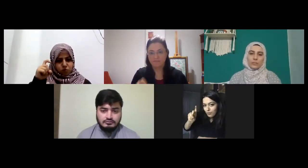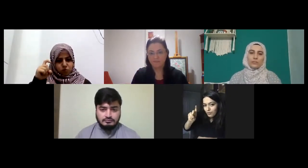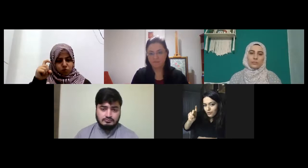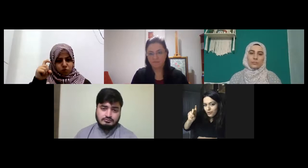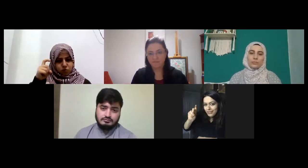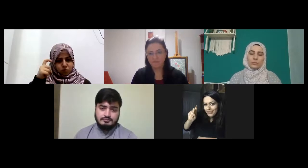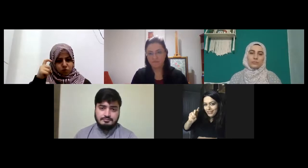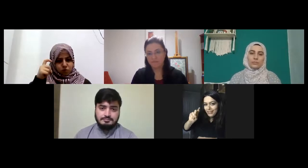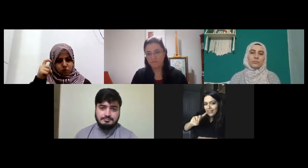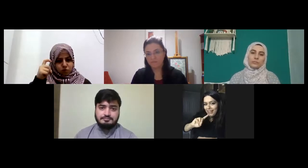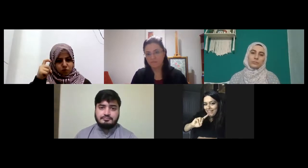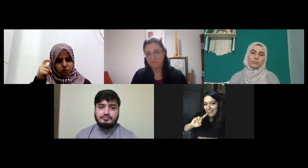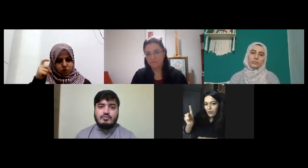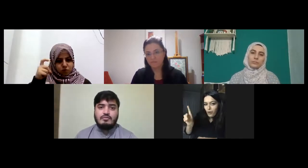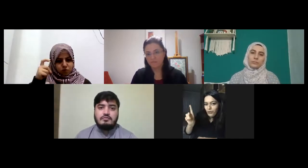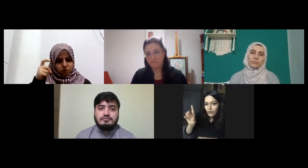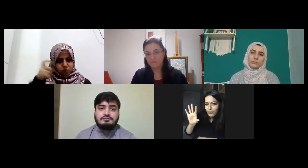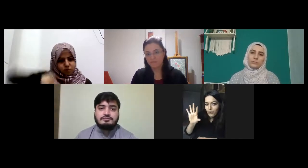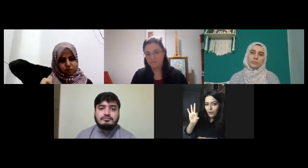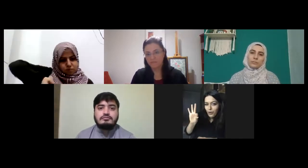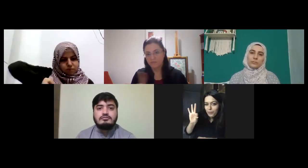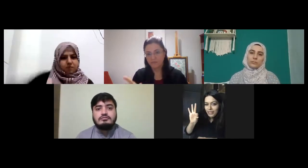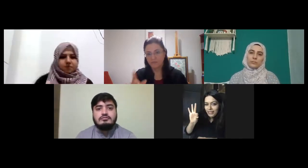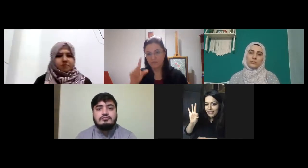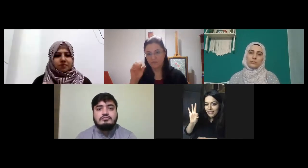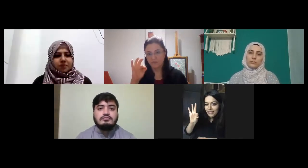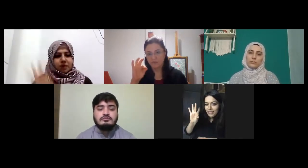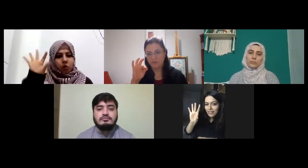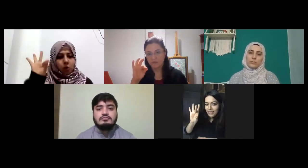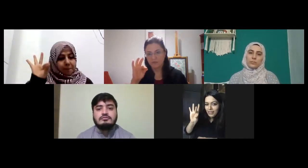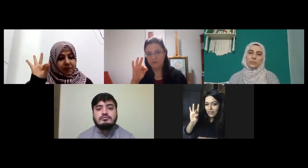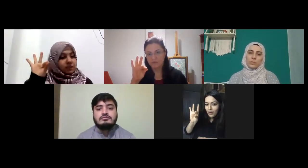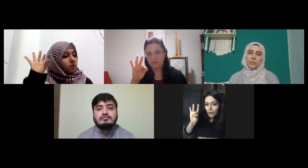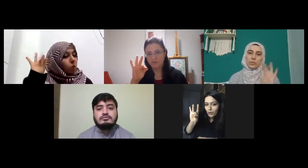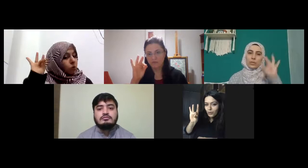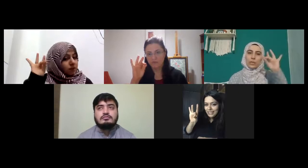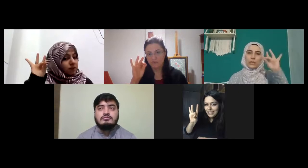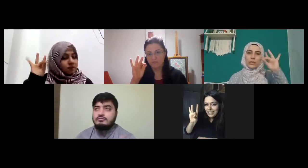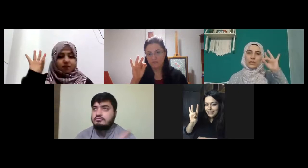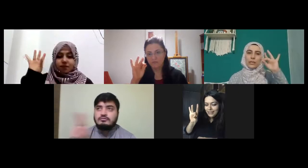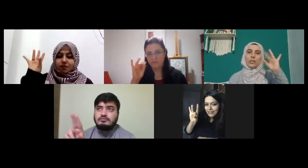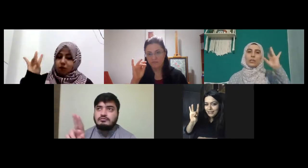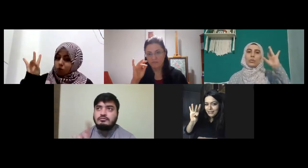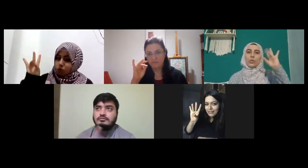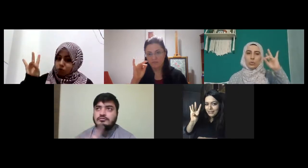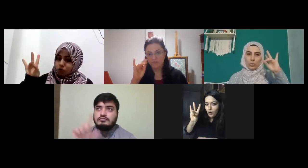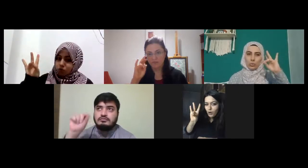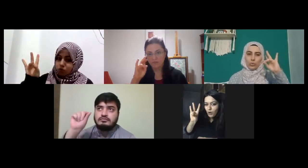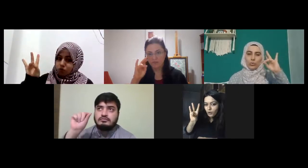dokuz evet on on bir on on on on on